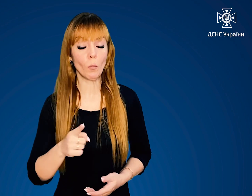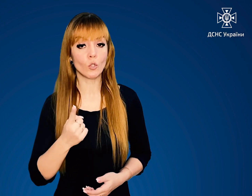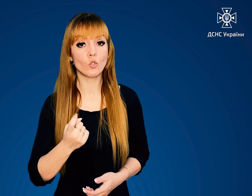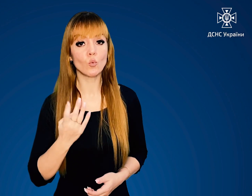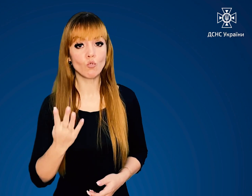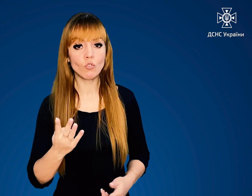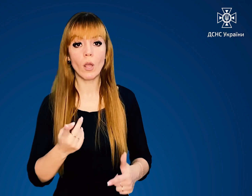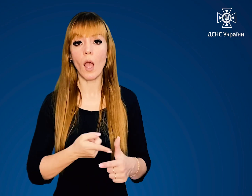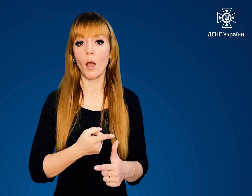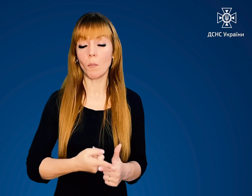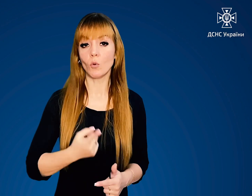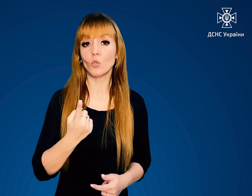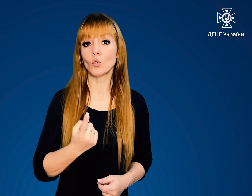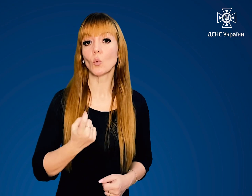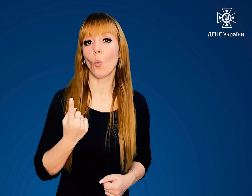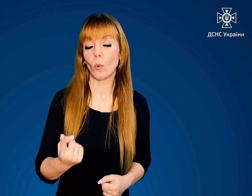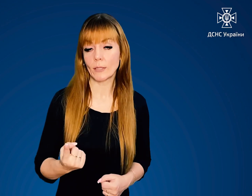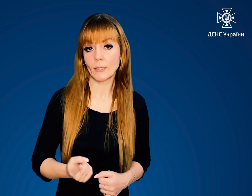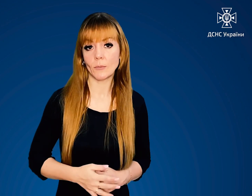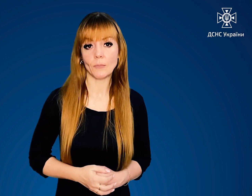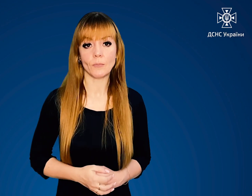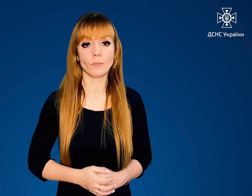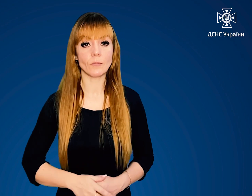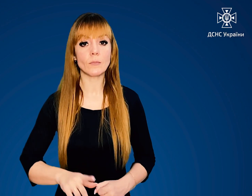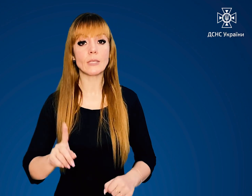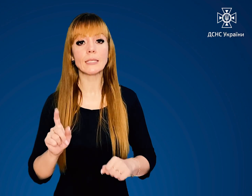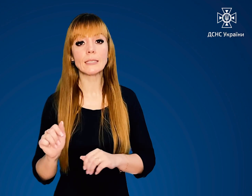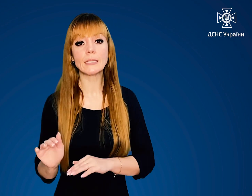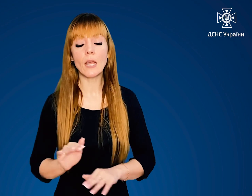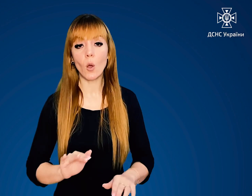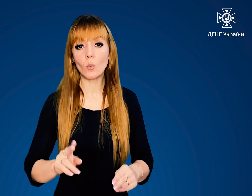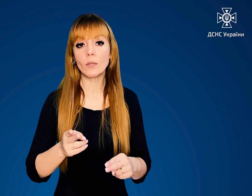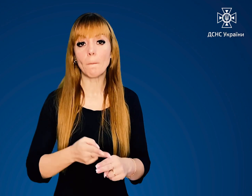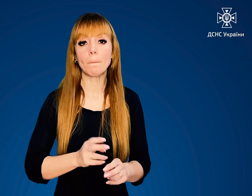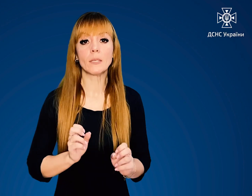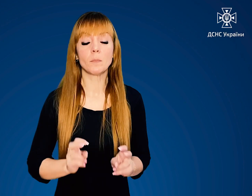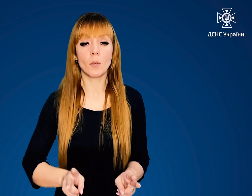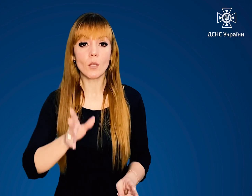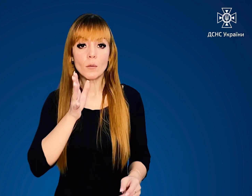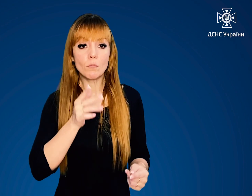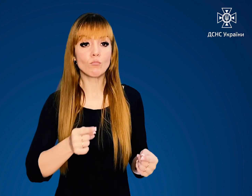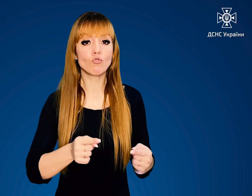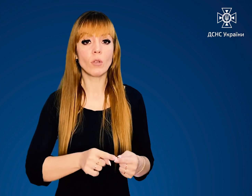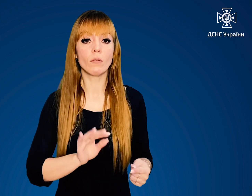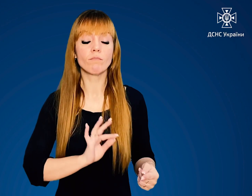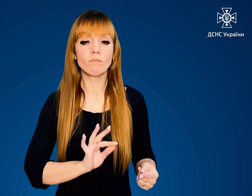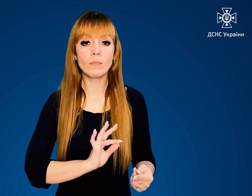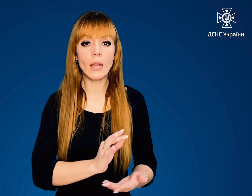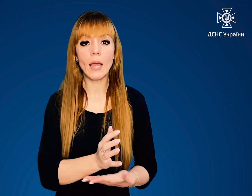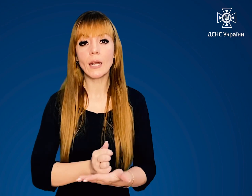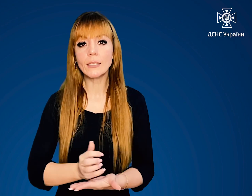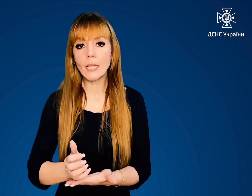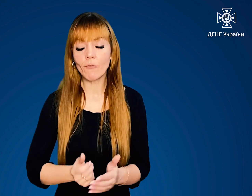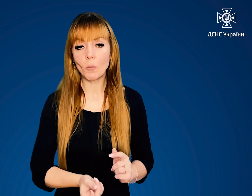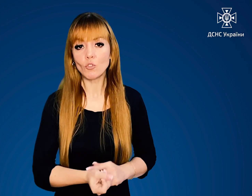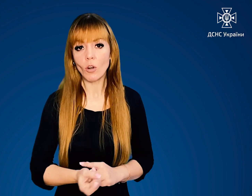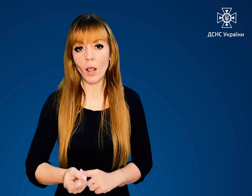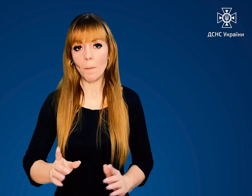номером 104 або 101 Заходи безпеки під час користування резервними